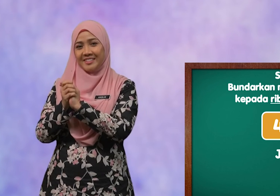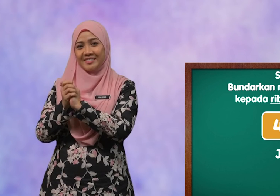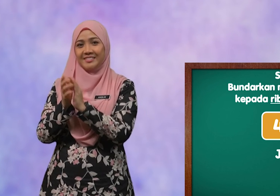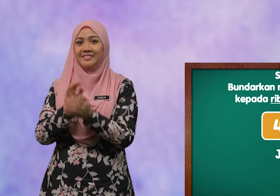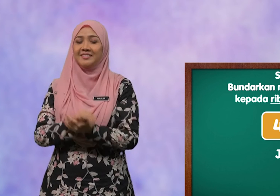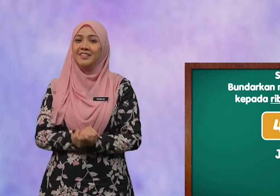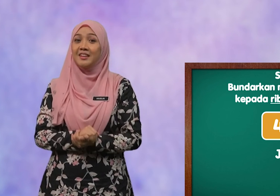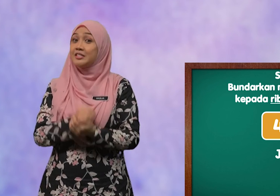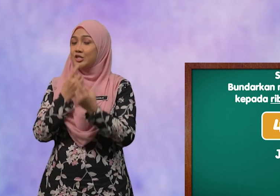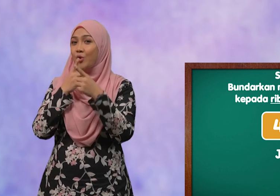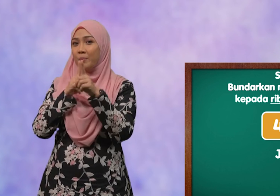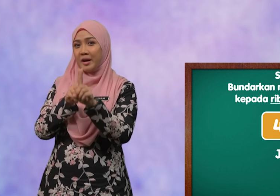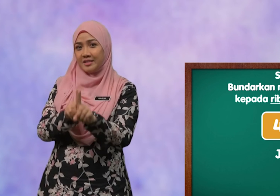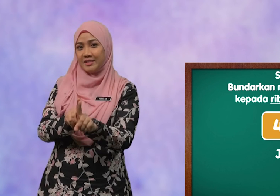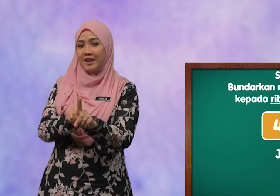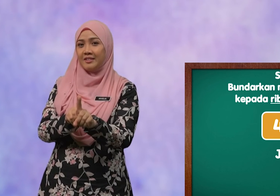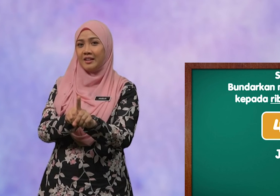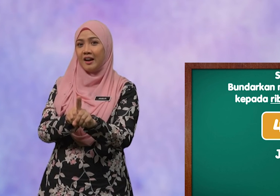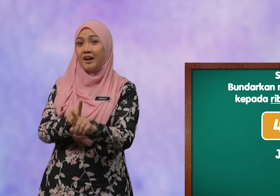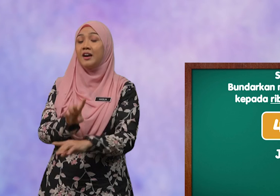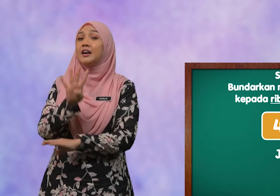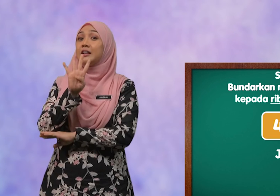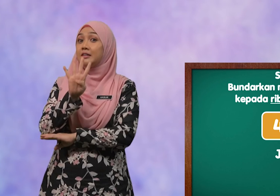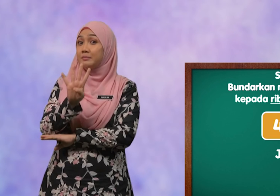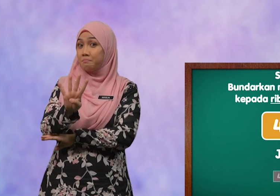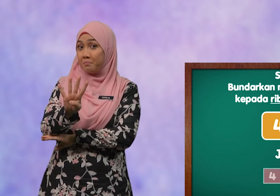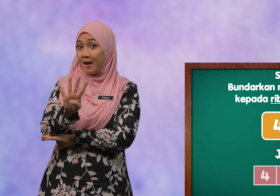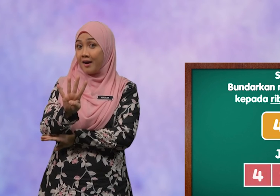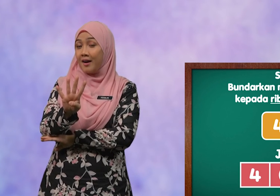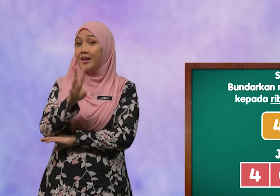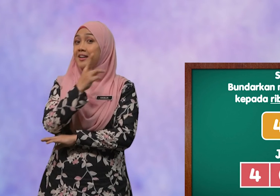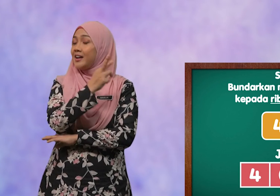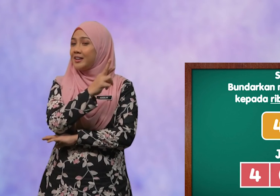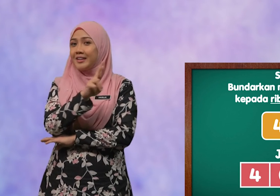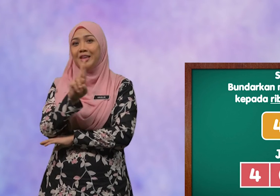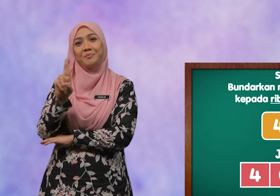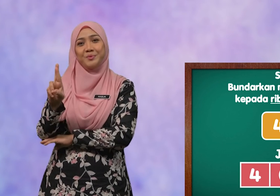Tahniah Jawapannya adalah 4,000